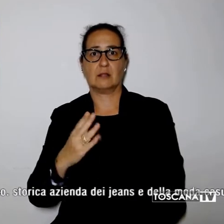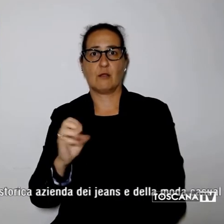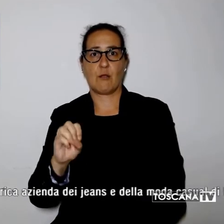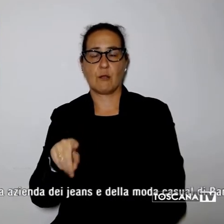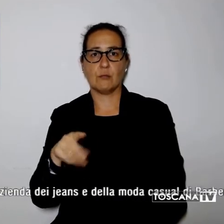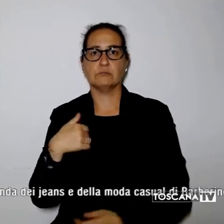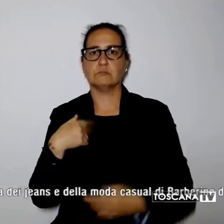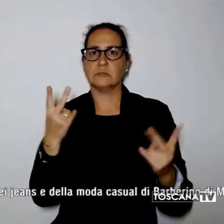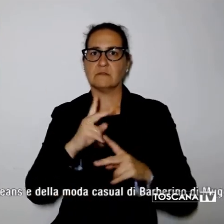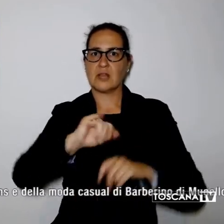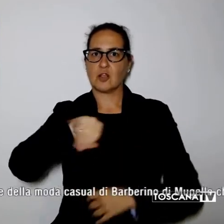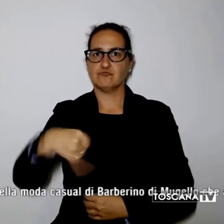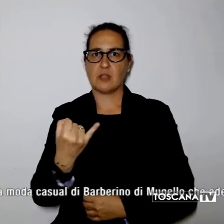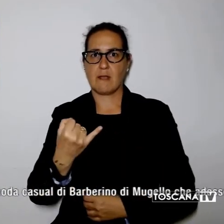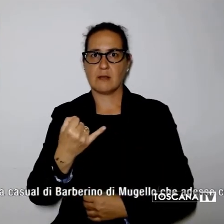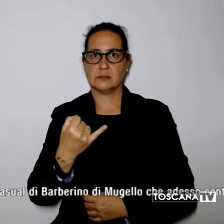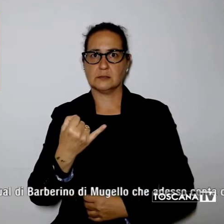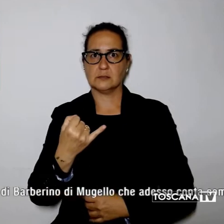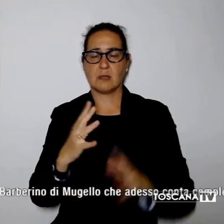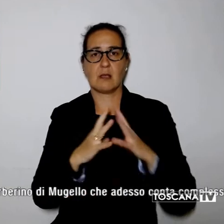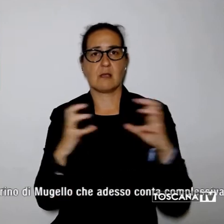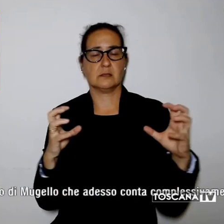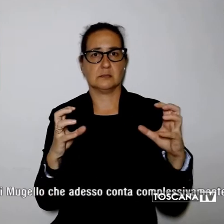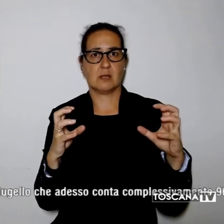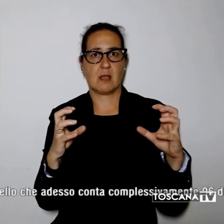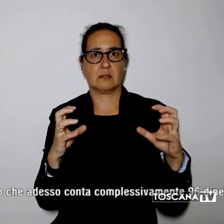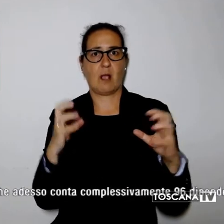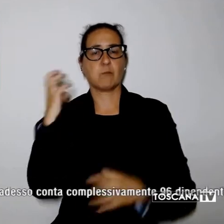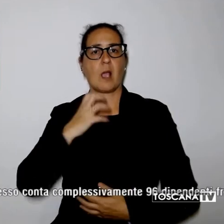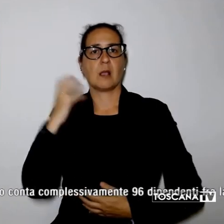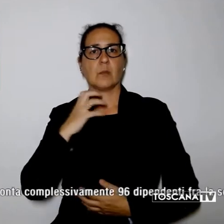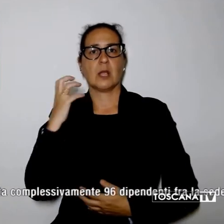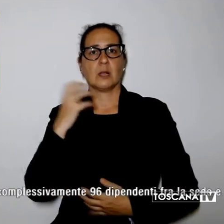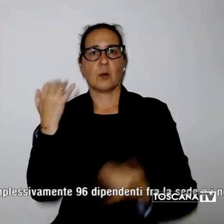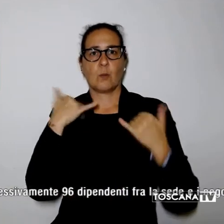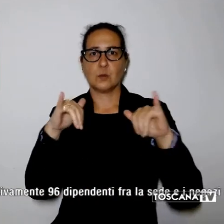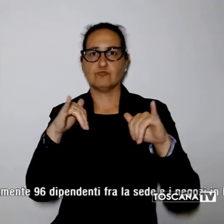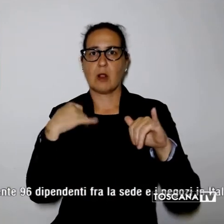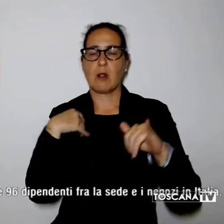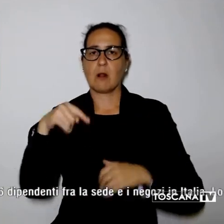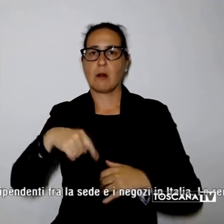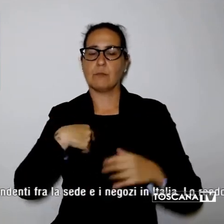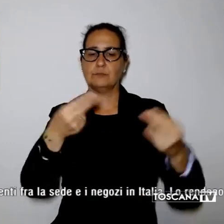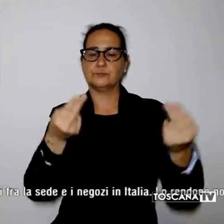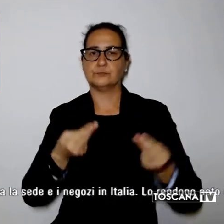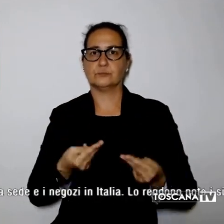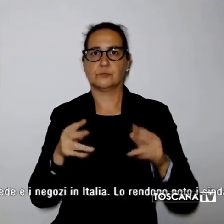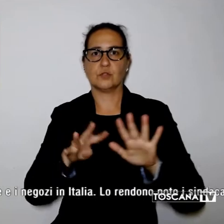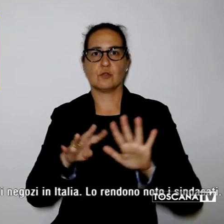dei jeans e della moda casual di Barberino di Mugello che adesso conta complessivamente 96